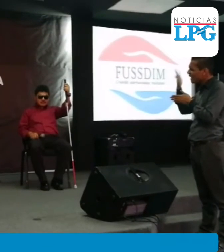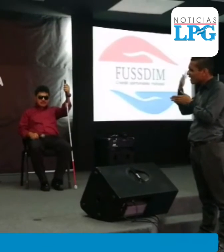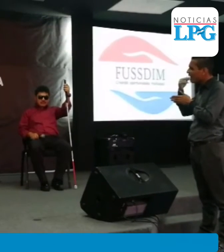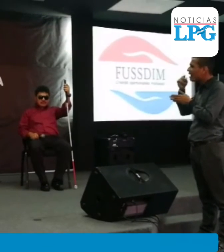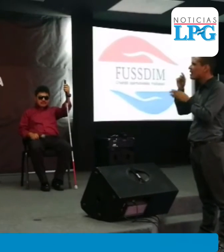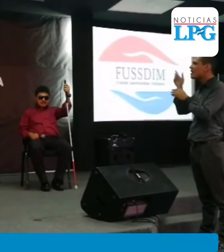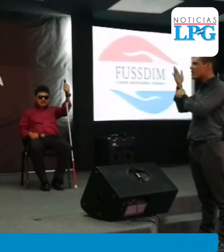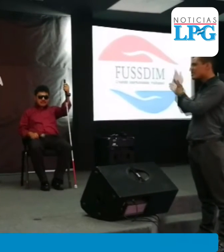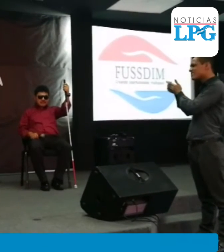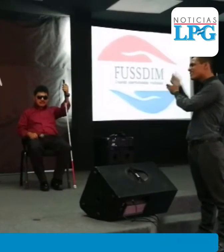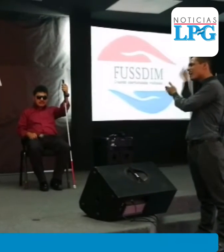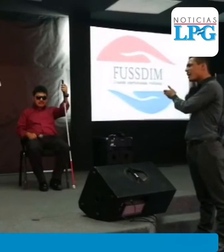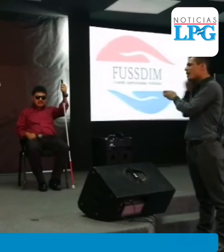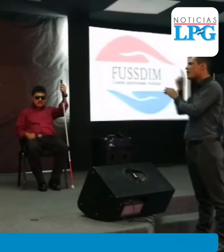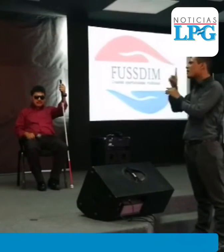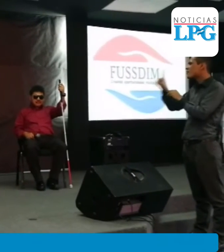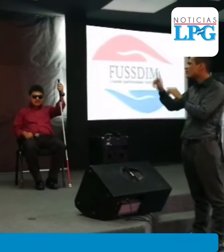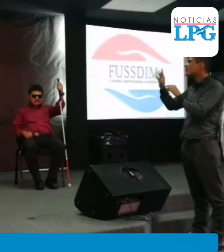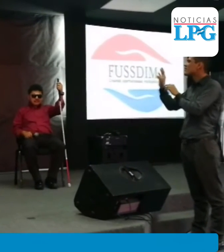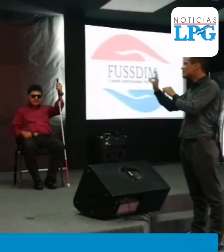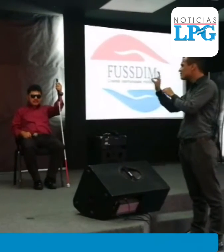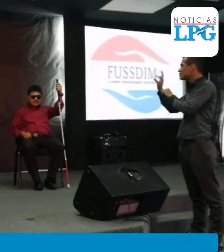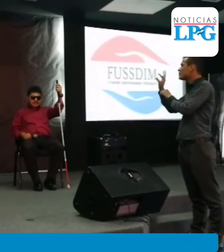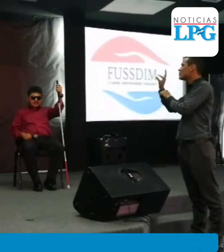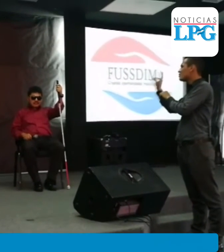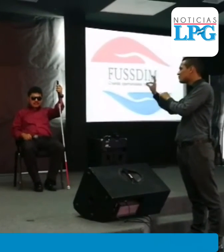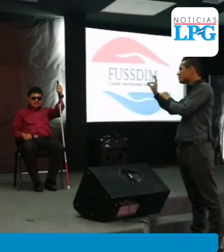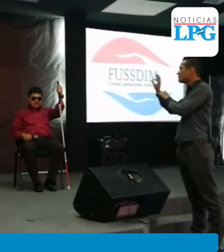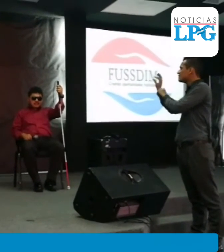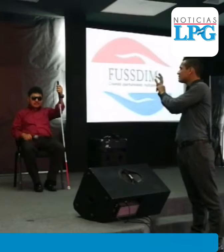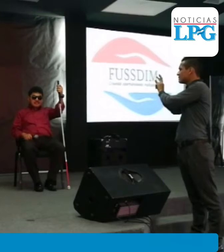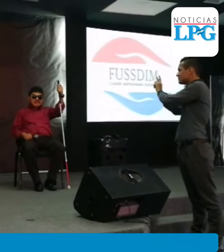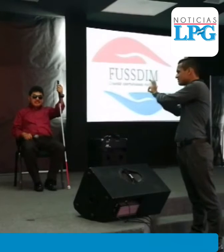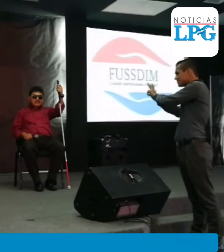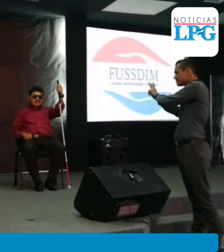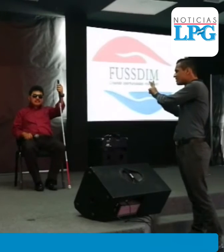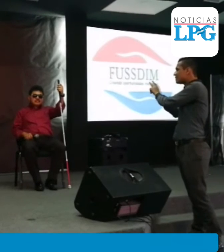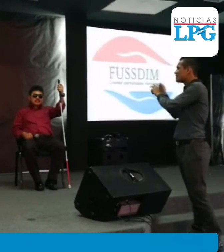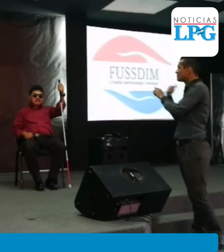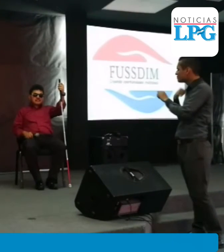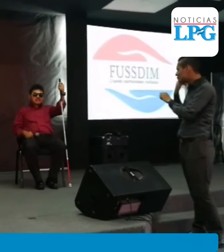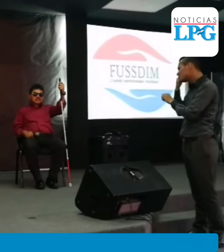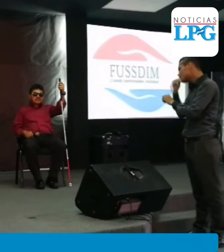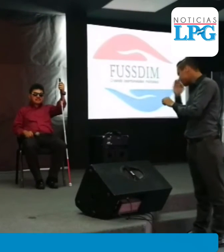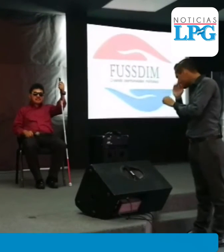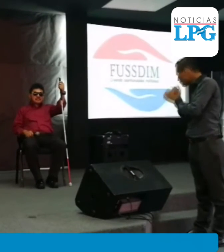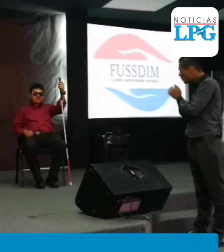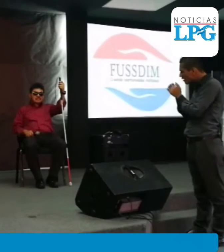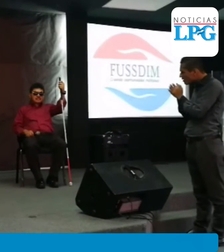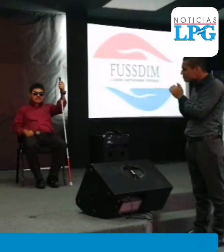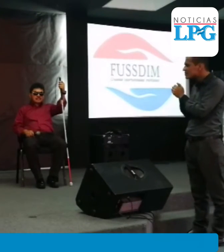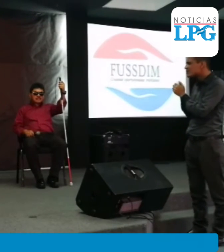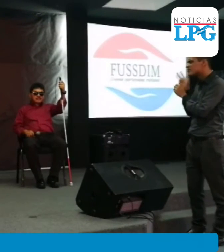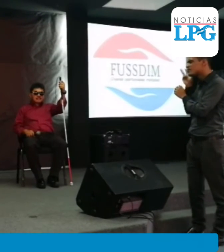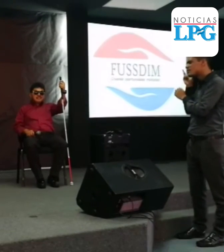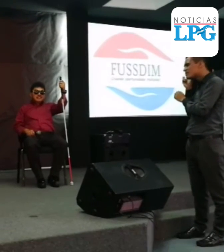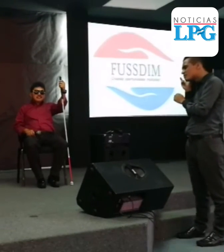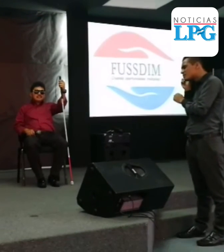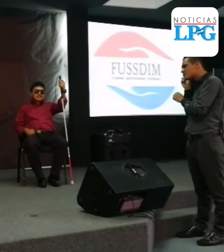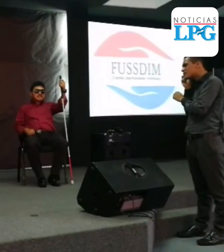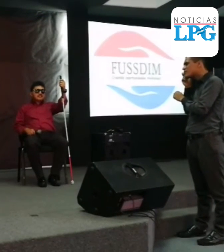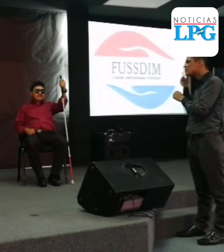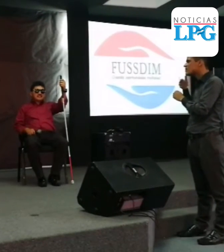sordo-ceguera como discapacidad única, así como brindar servicios especializados. Informó para laprensagrafica.com,